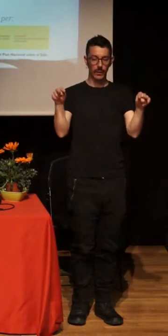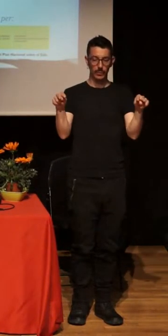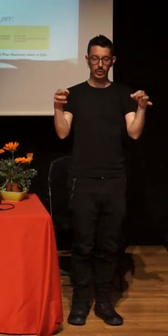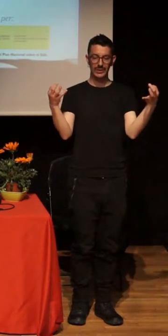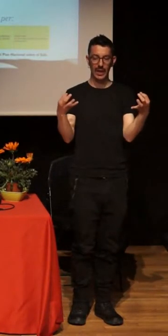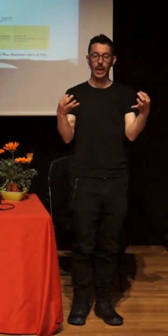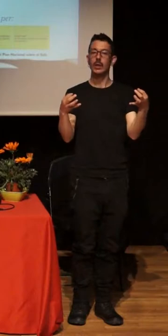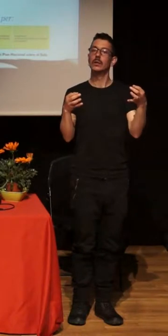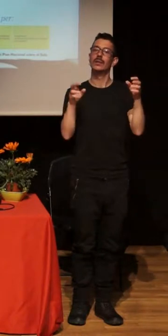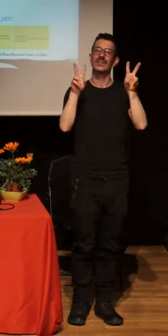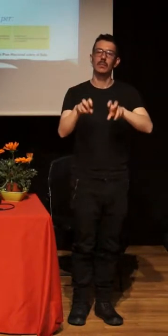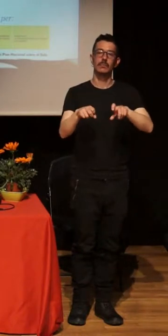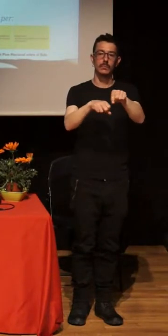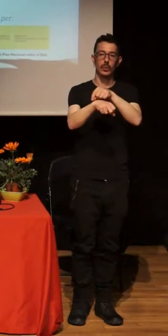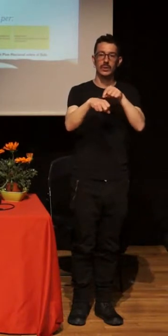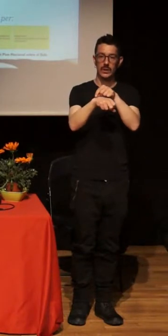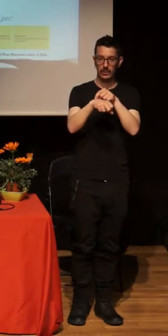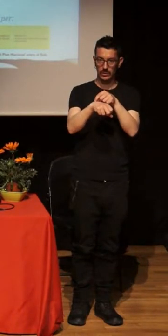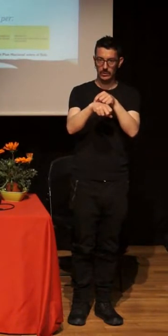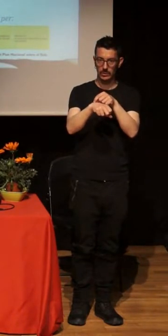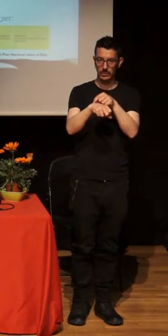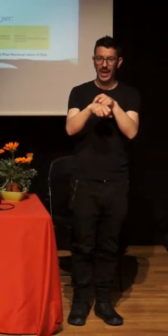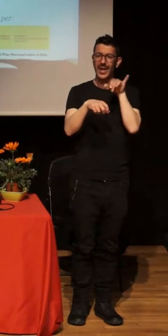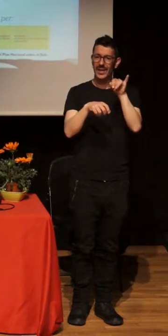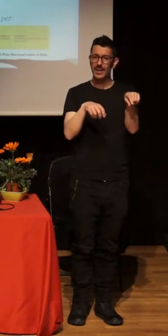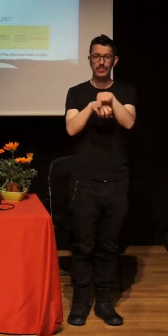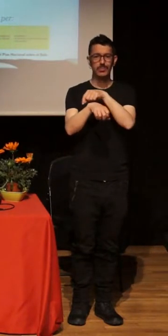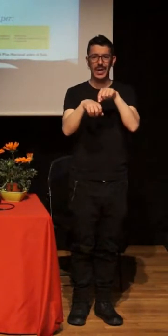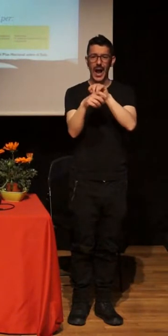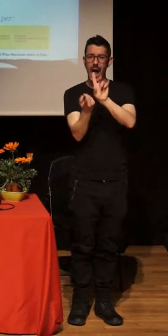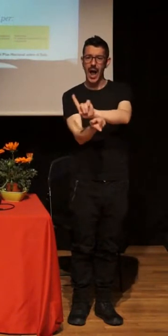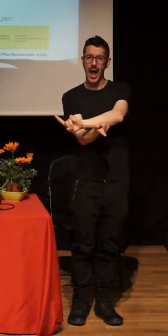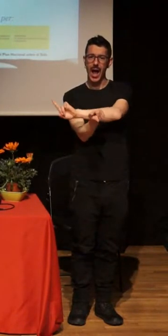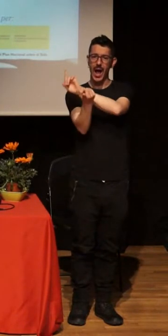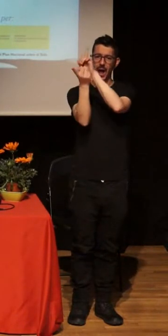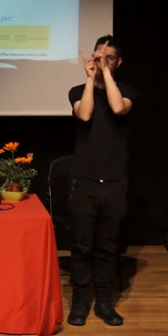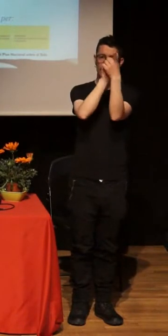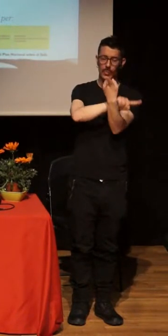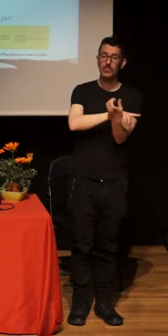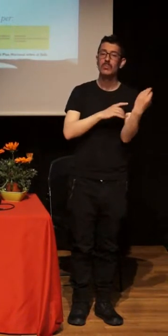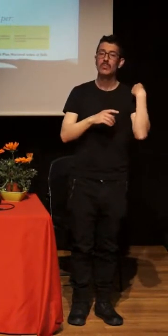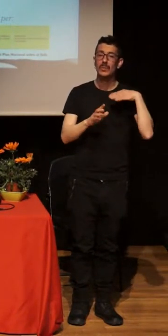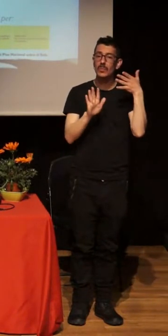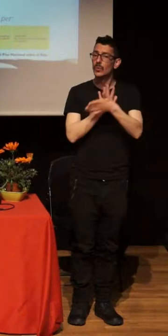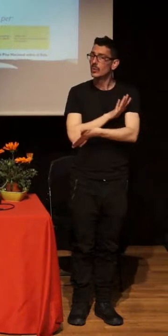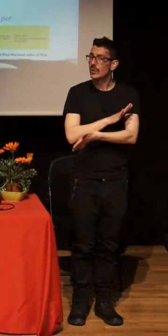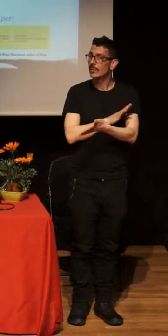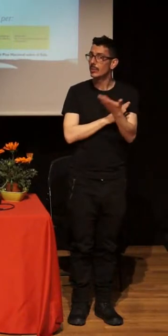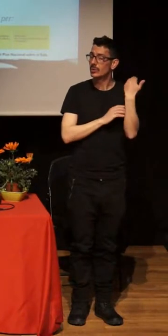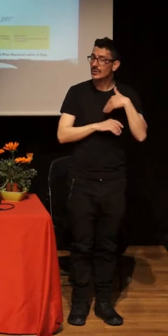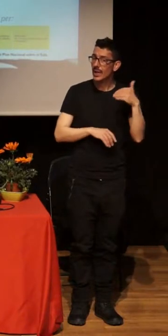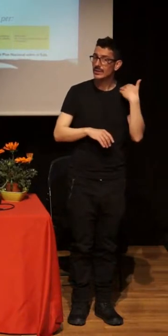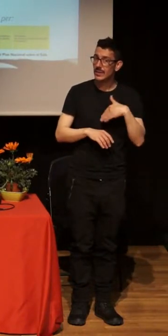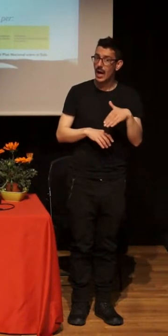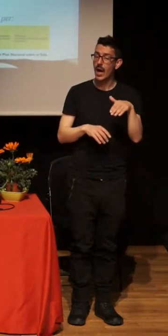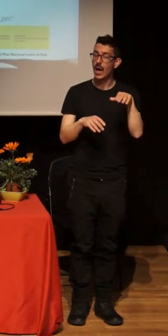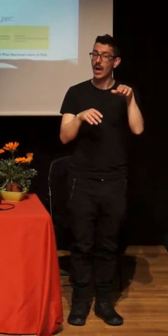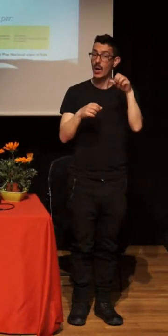políticas y cambios políticos, de ahí fundamentalmente donde yace una comprensión del poder y la